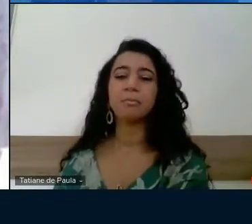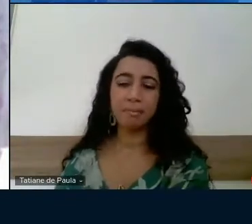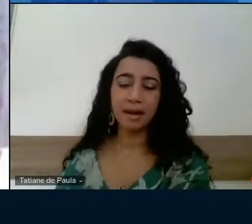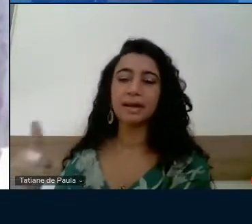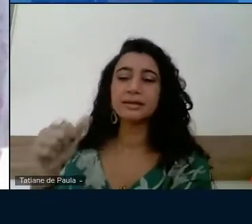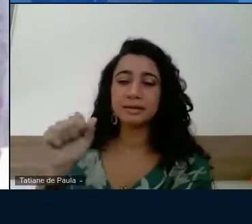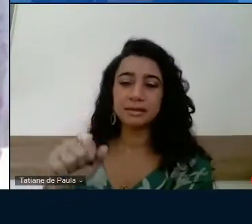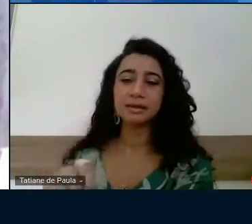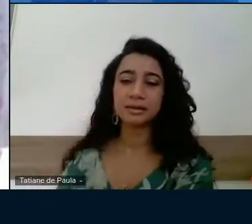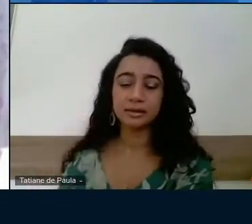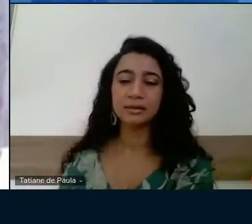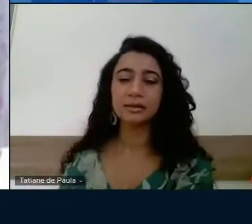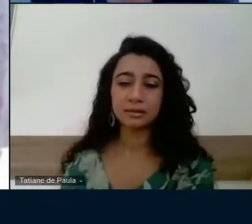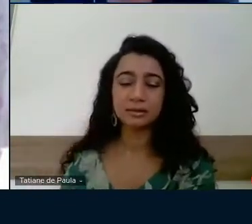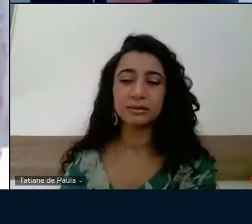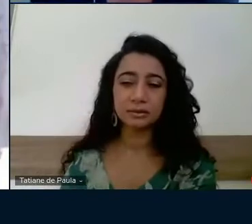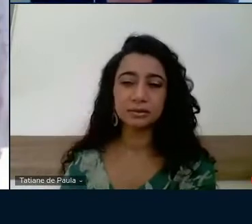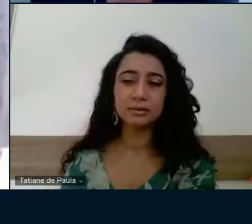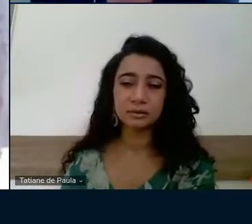baliana,